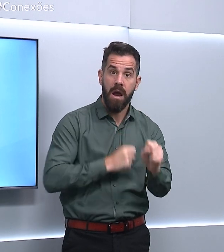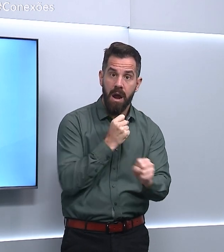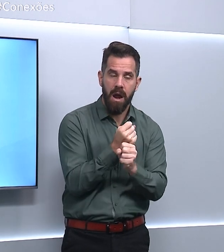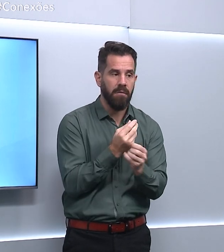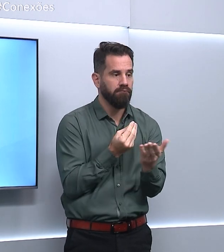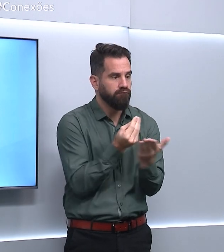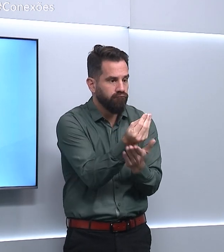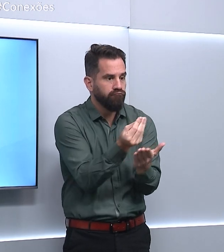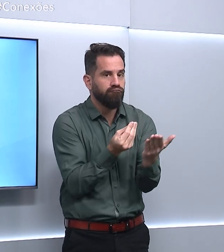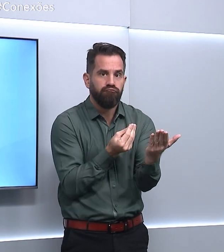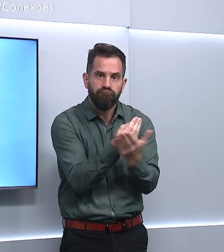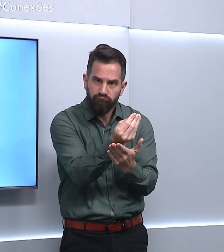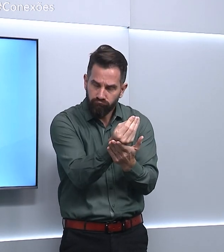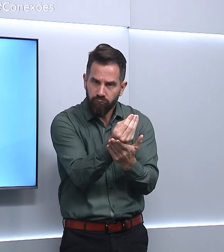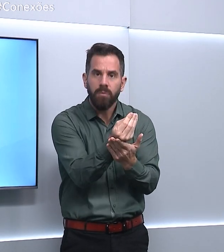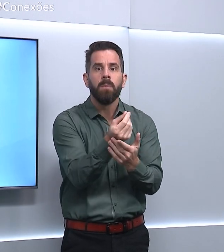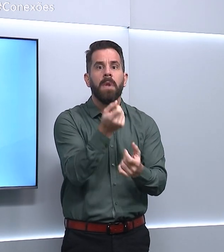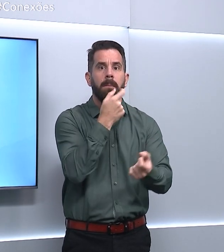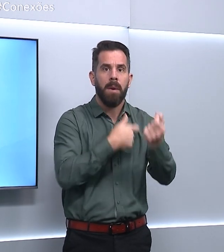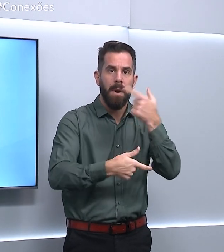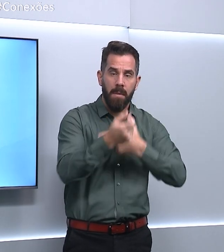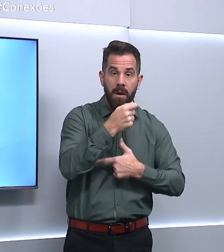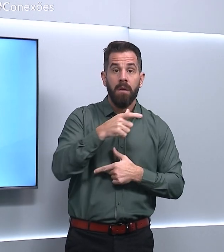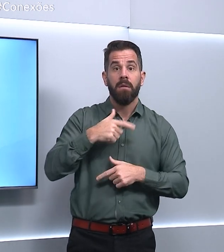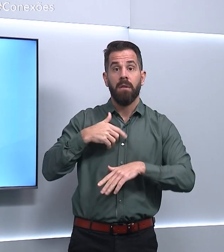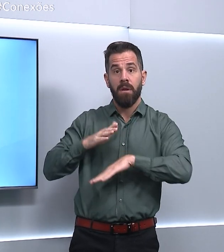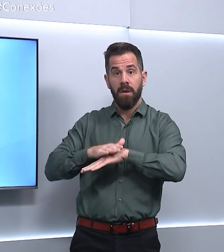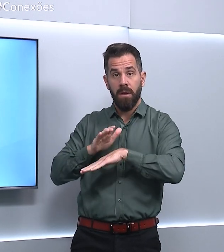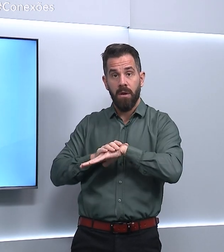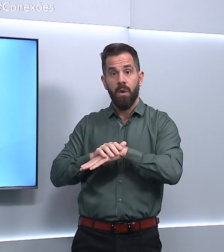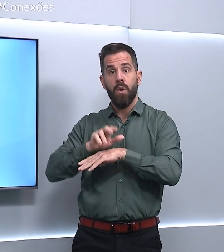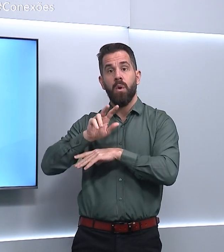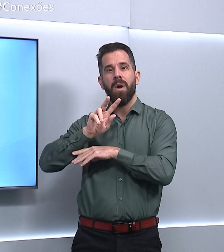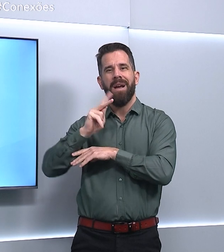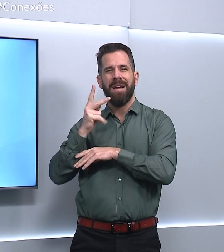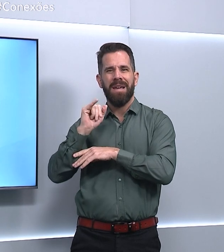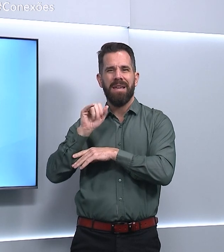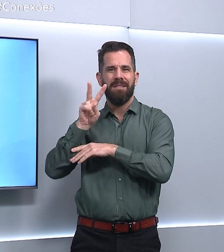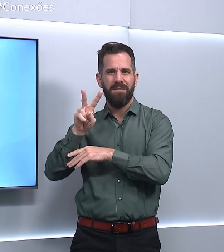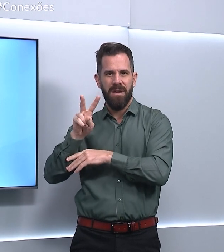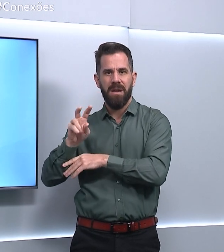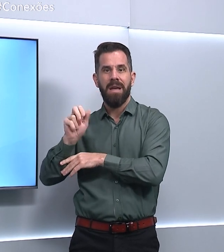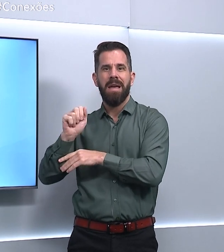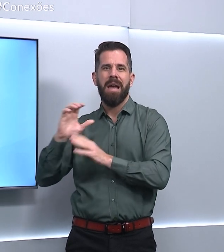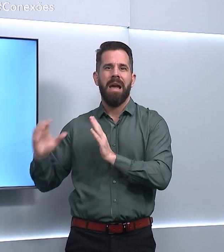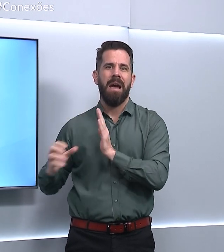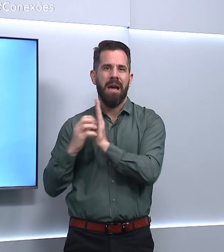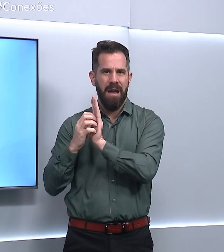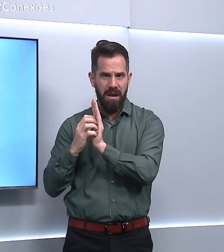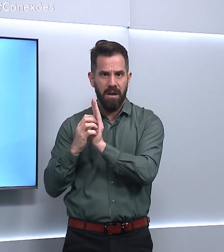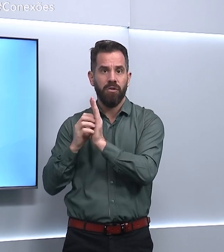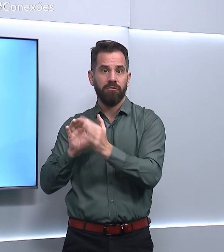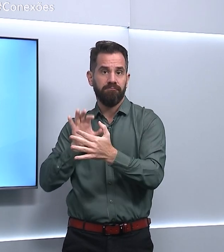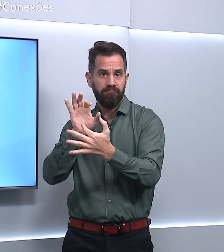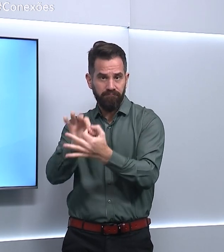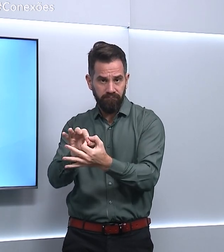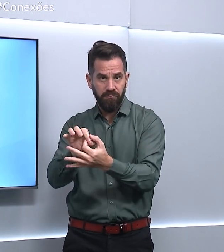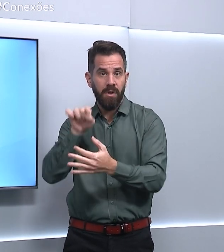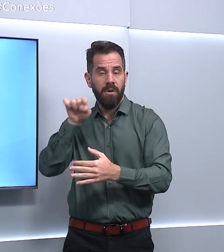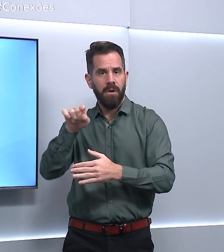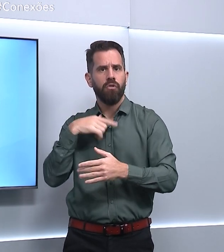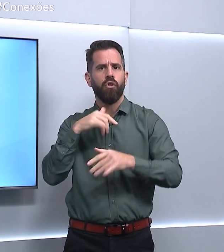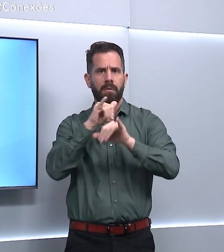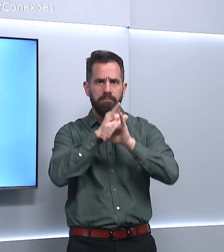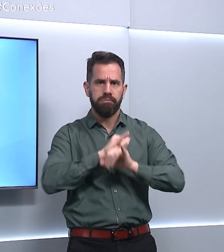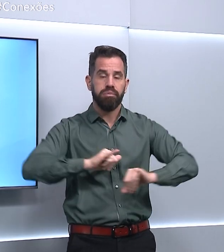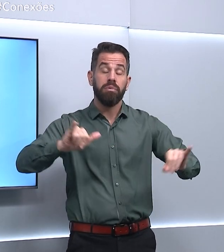Conjunto das Nações Unidas para HIV AIDS, o NAIDS, emitiu um comunicado, afirmando que o medicamento oferece